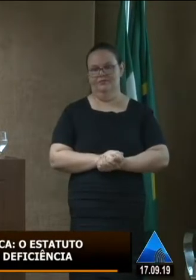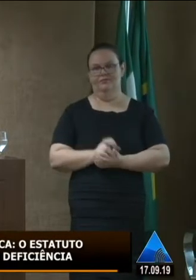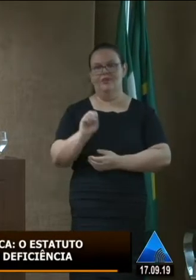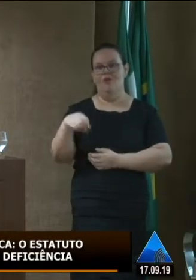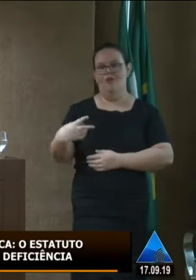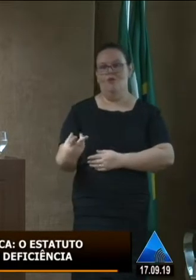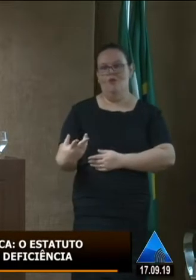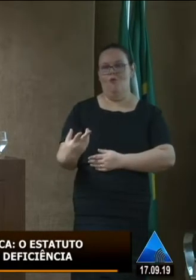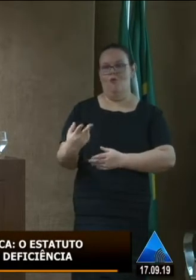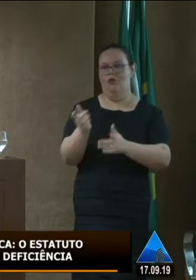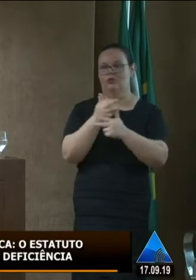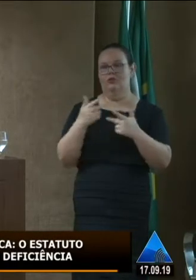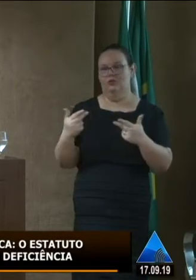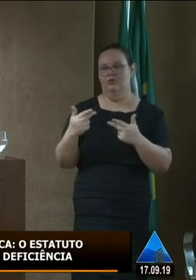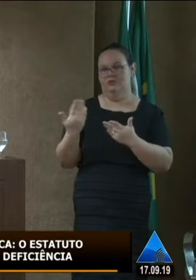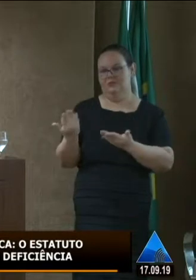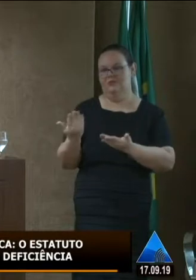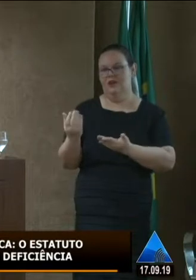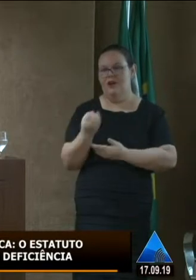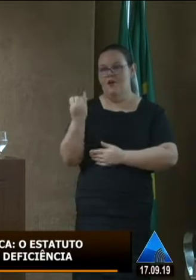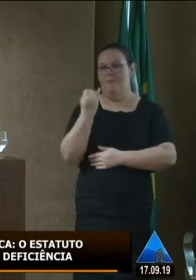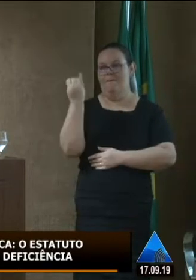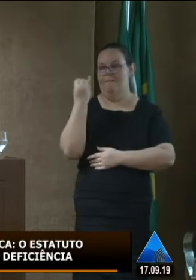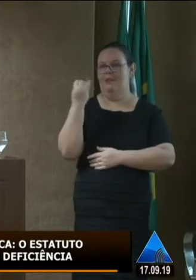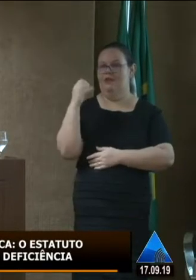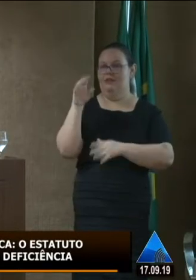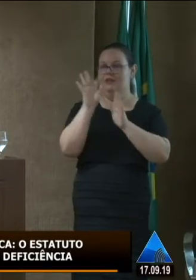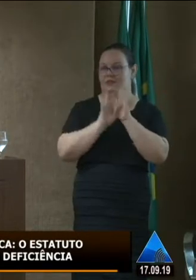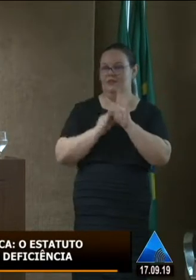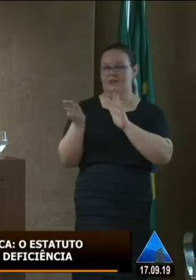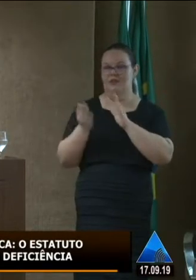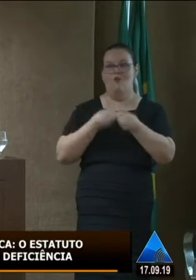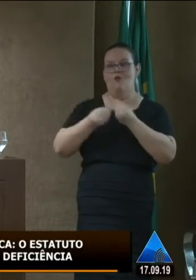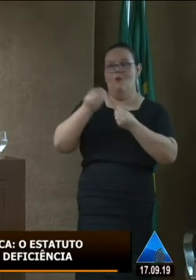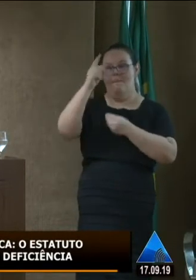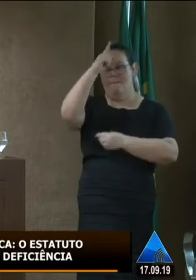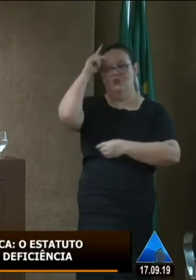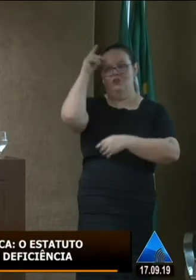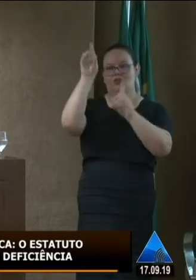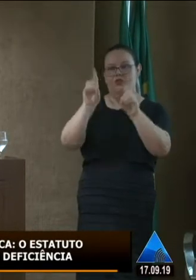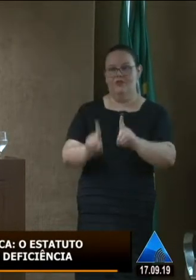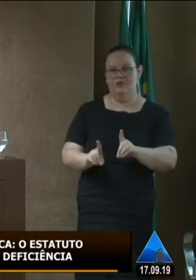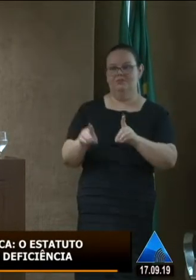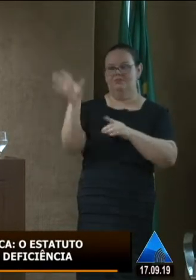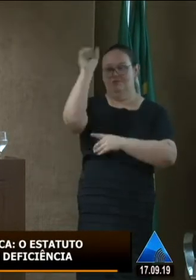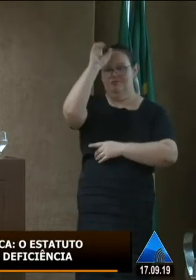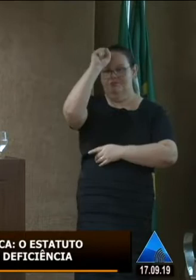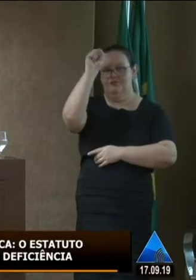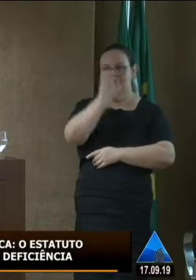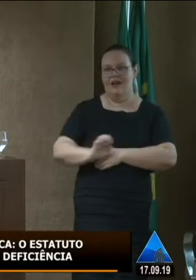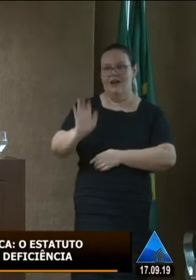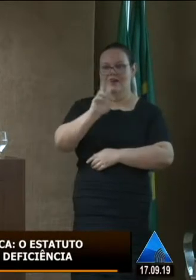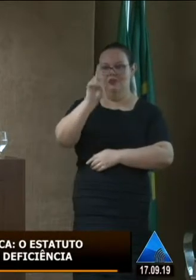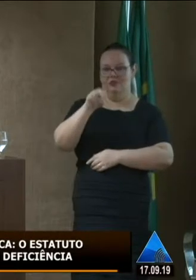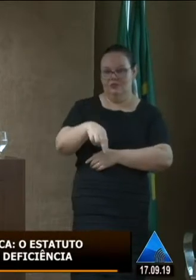outra, só por isso, já torna muito importante tratar sobre como as pessoas com deficiência têm aprendido no Estado do Rio Grande do